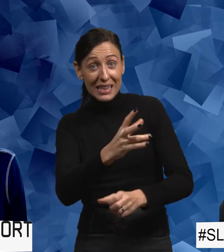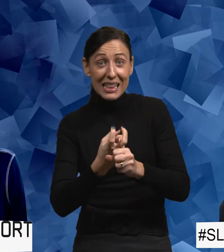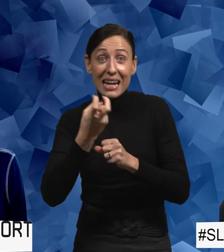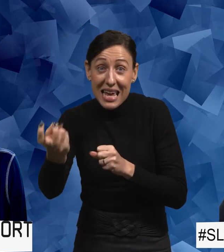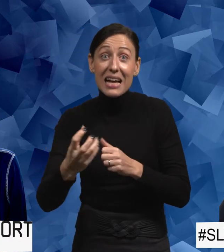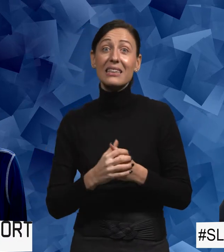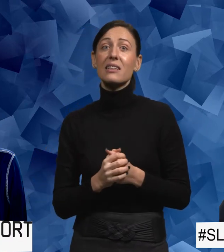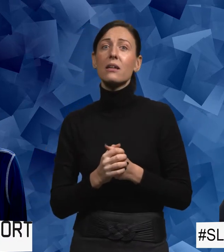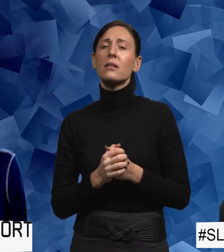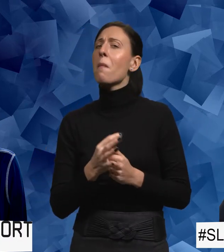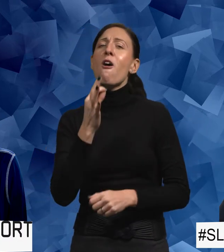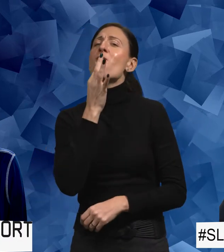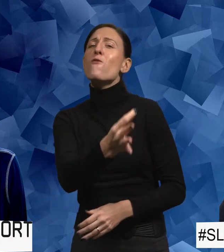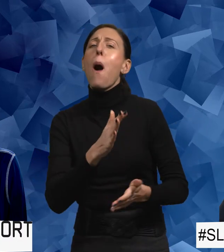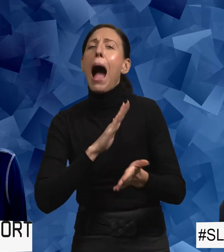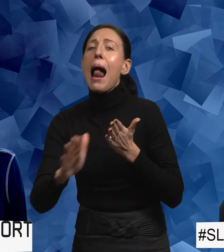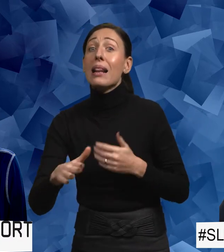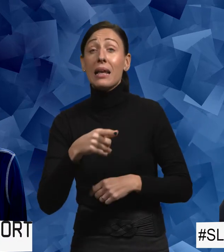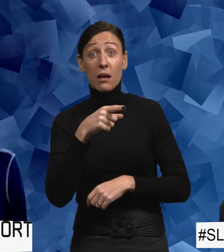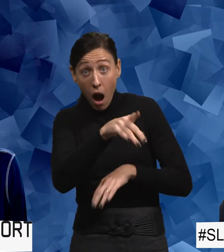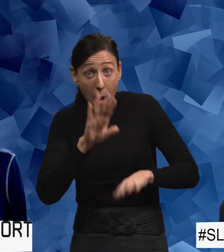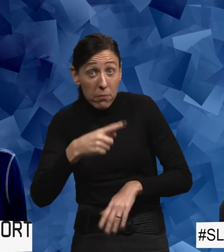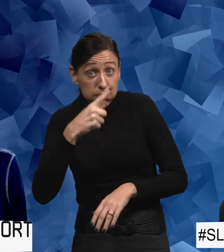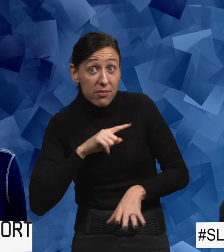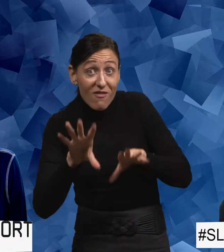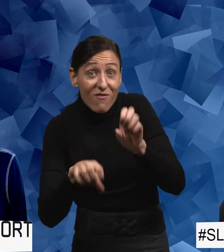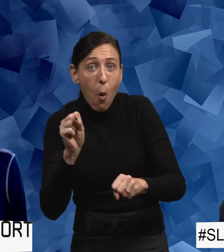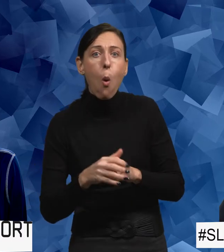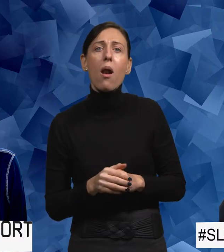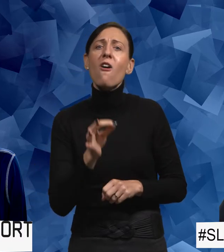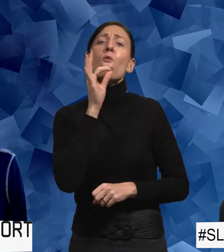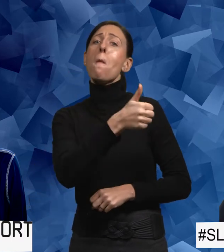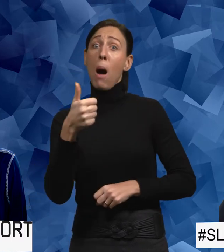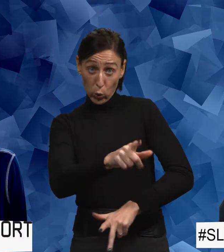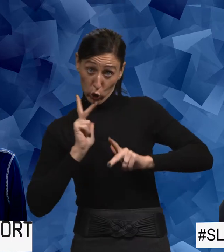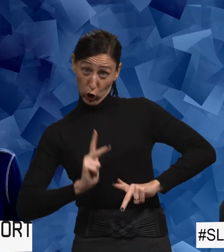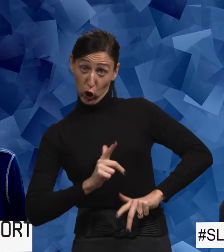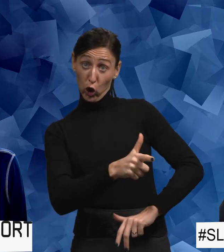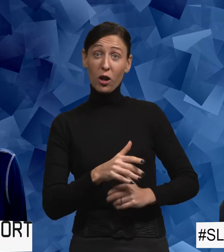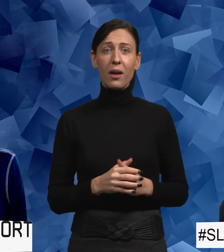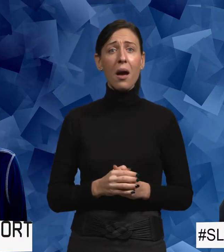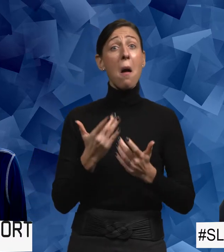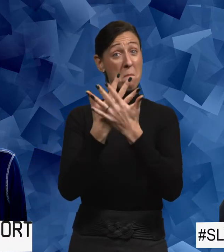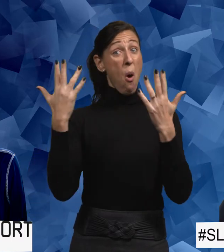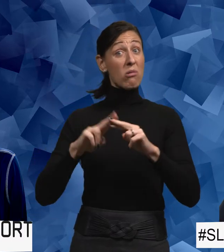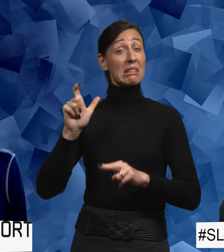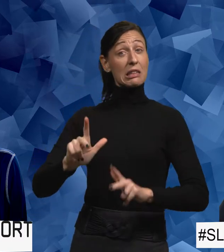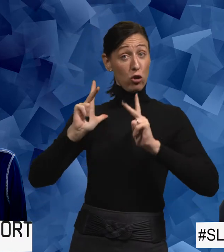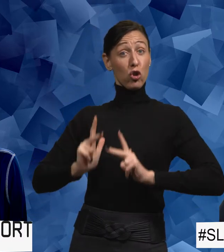resa. Så du frågar ju aldrig om våld. Du frågar bara om du känner dig trygg. Jag tänker att många känner sig trygga och